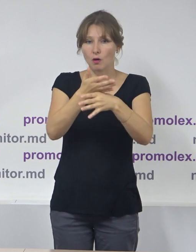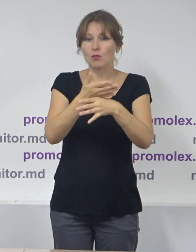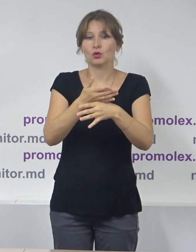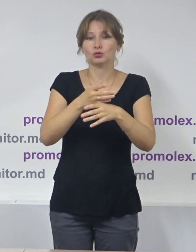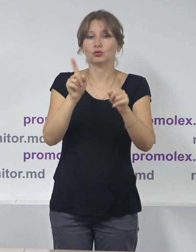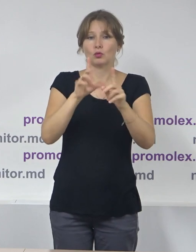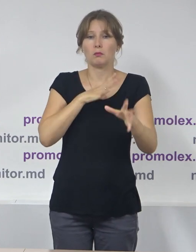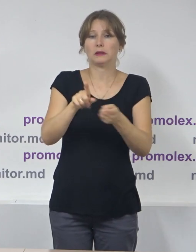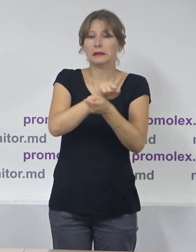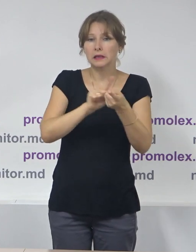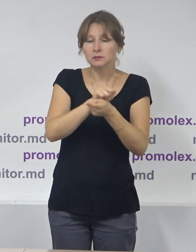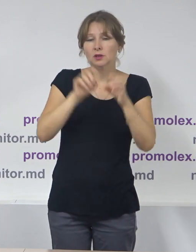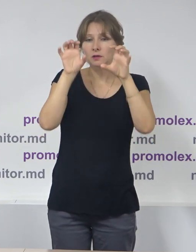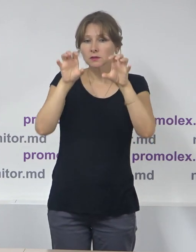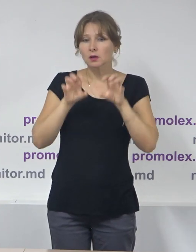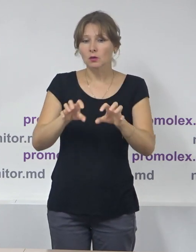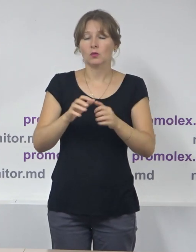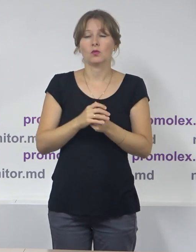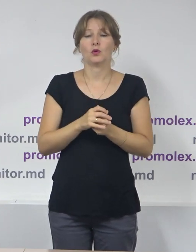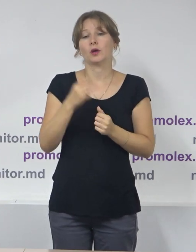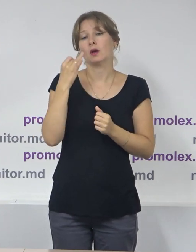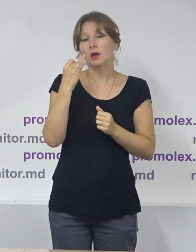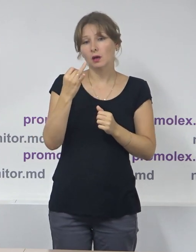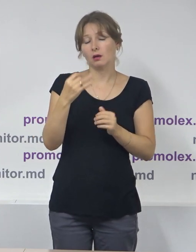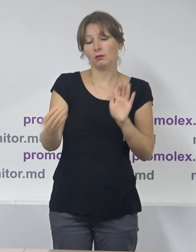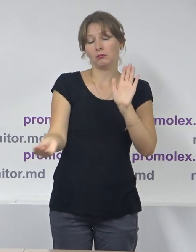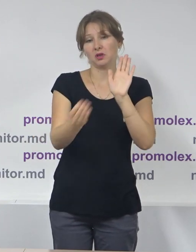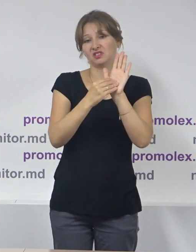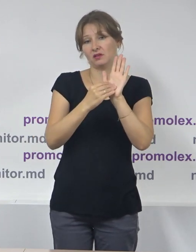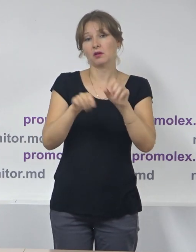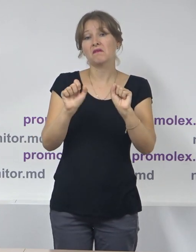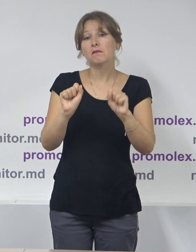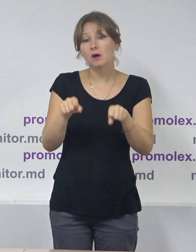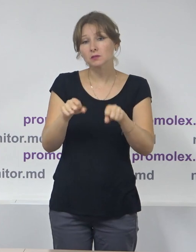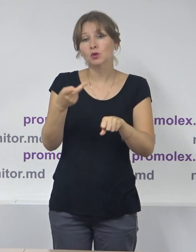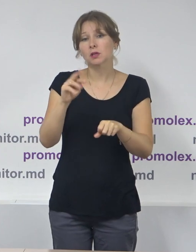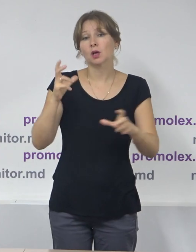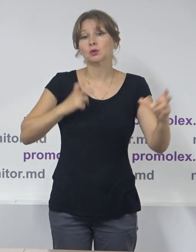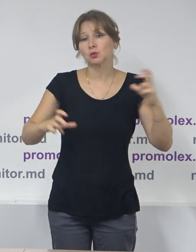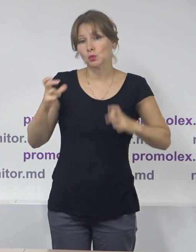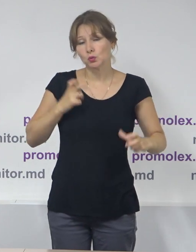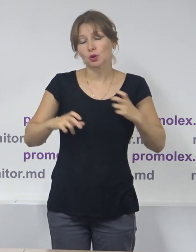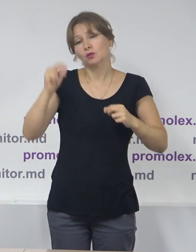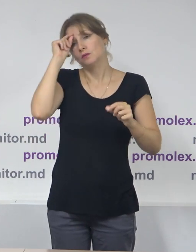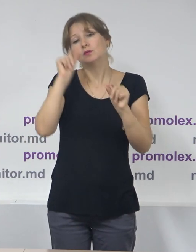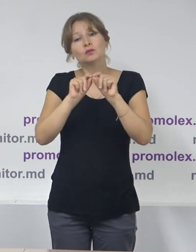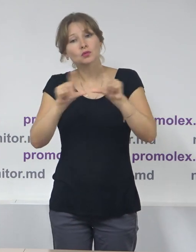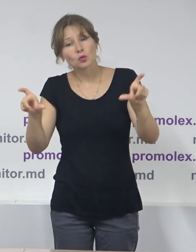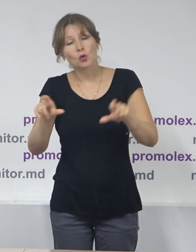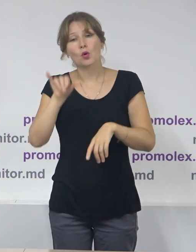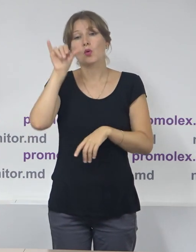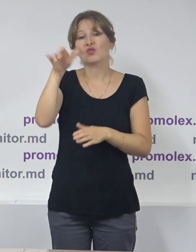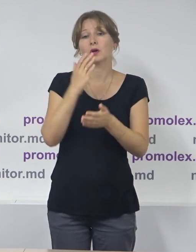metri în sesiunea precedentă și a prevăzut posibilitatea pentru studenți și elevi cu drept de vot care au